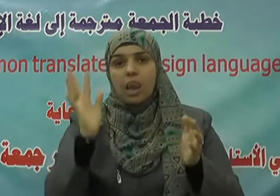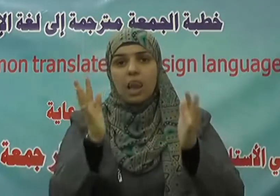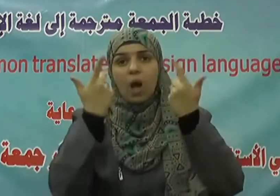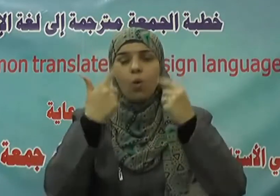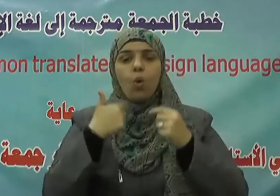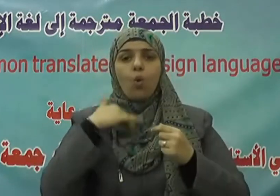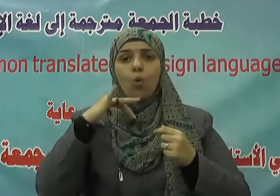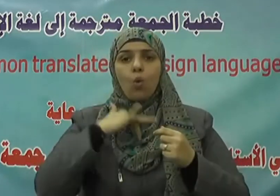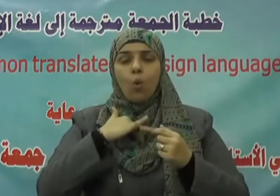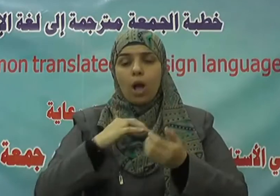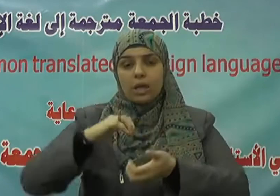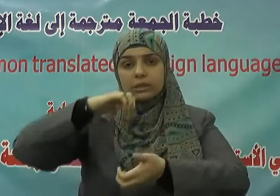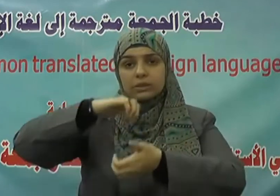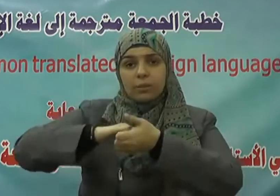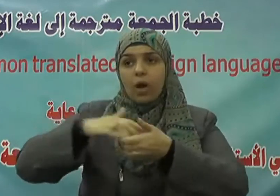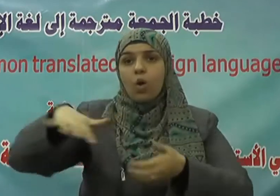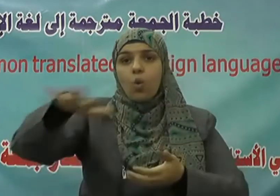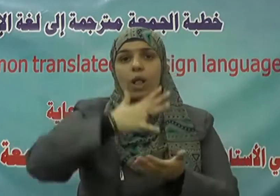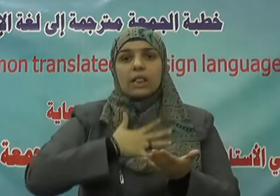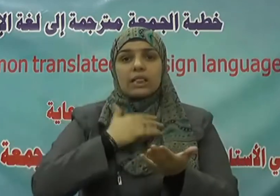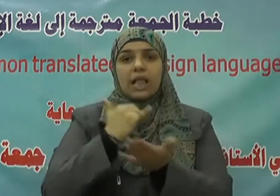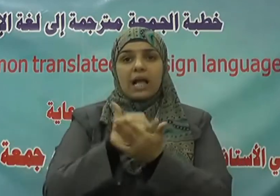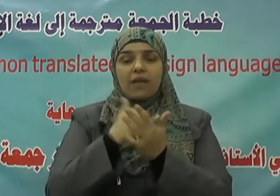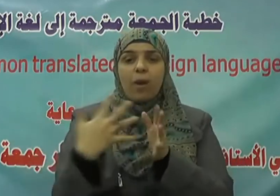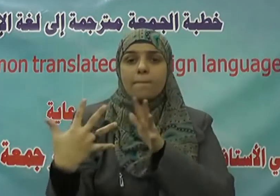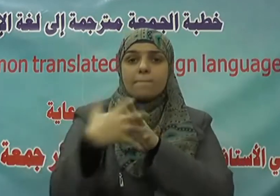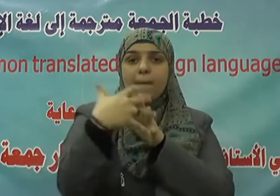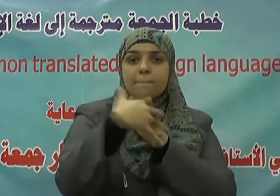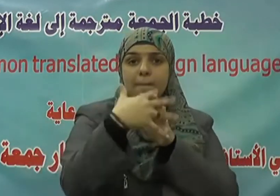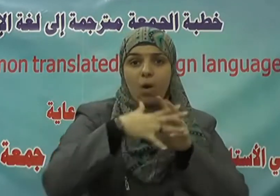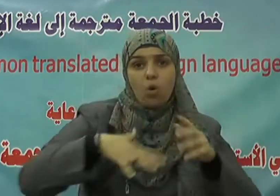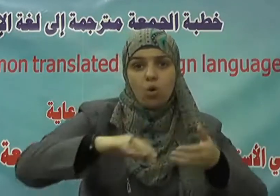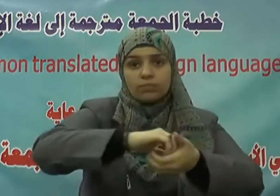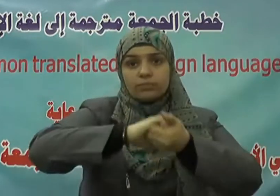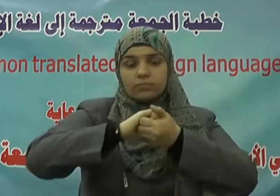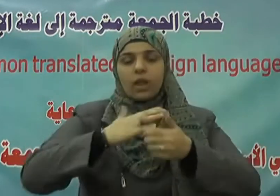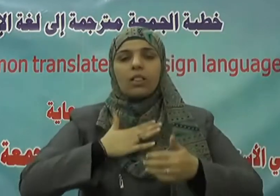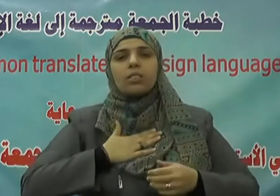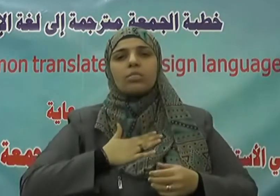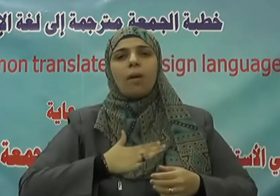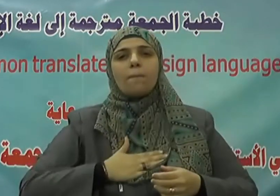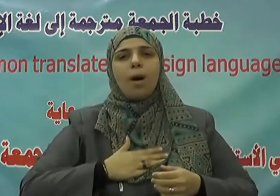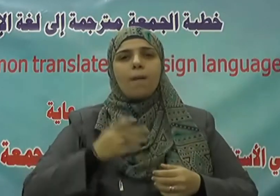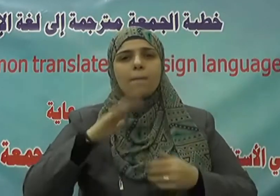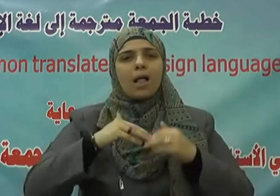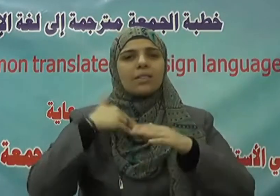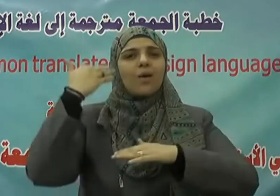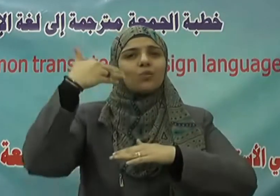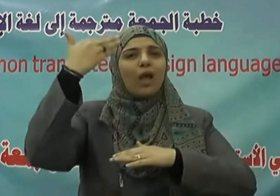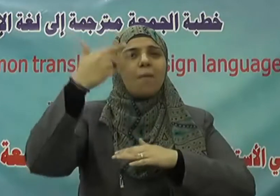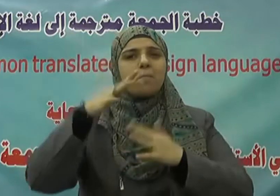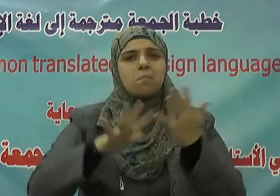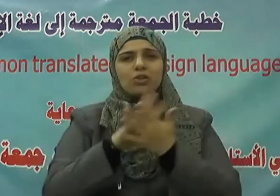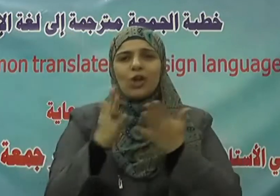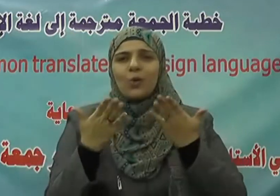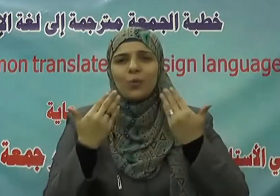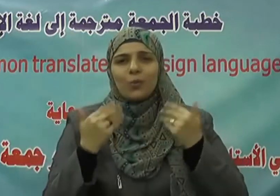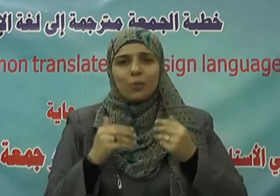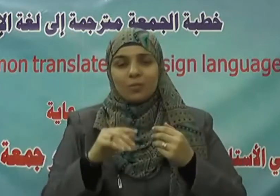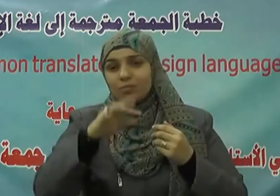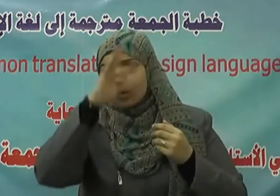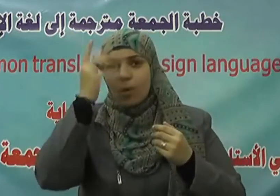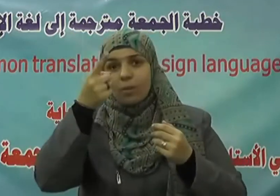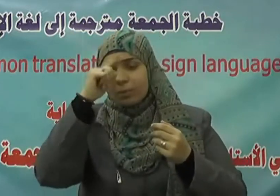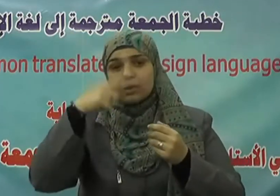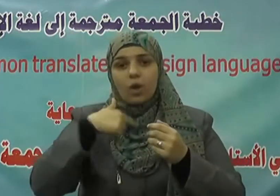التكافل في المجتمع اطمأنا وهدأت نفسه بل وسارعه والآخر